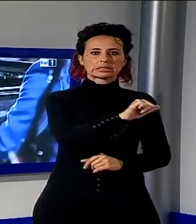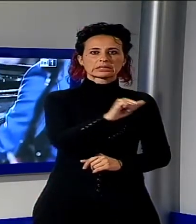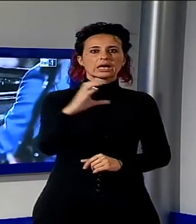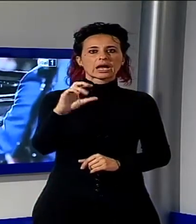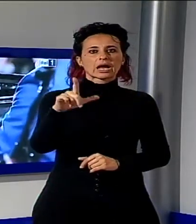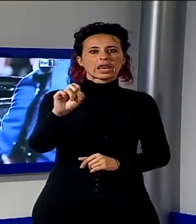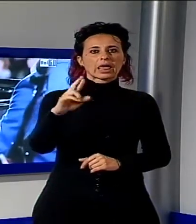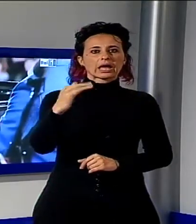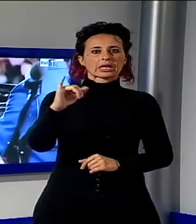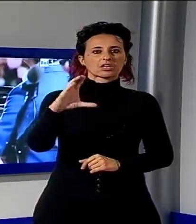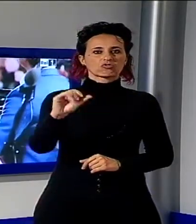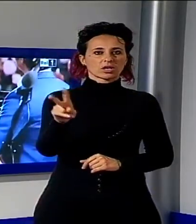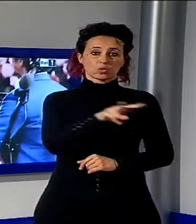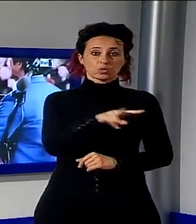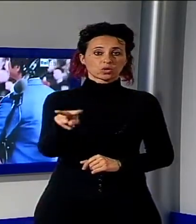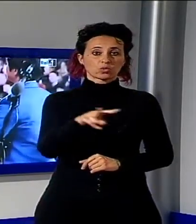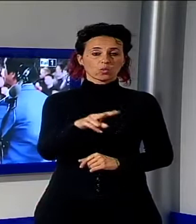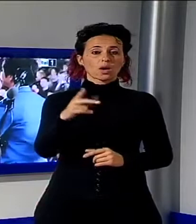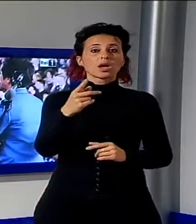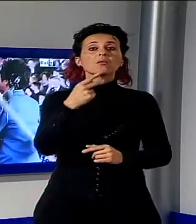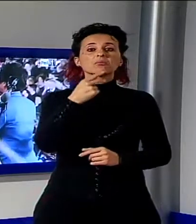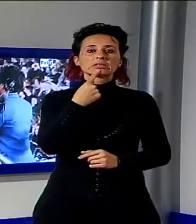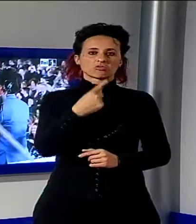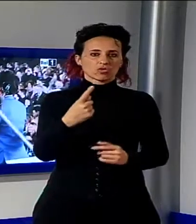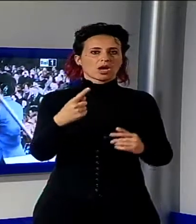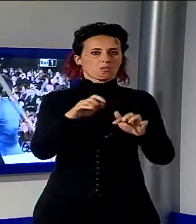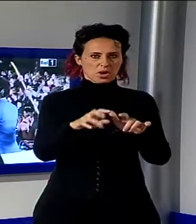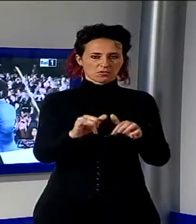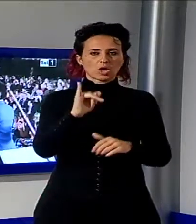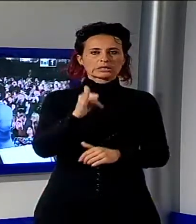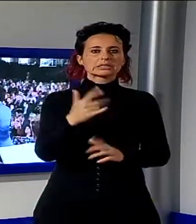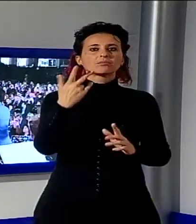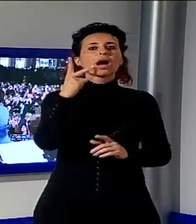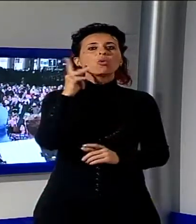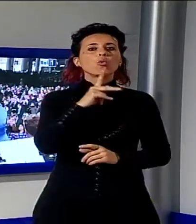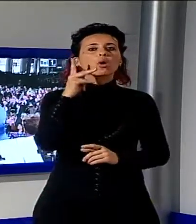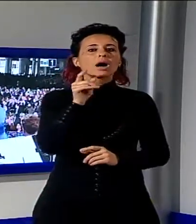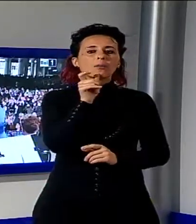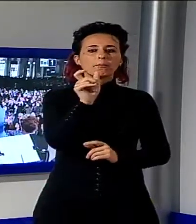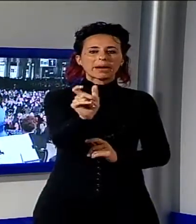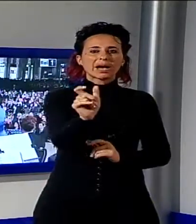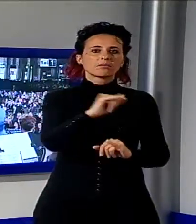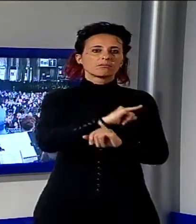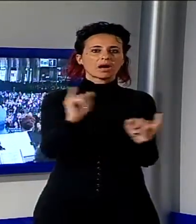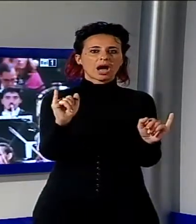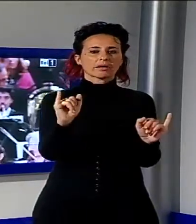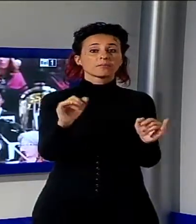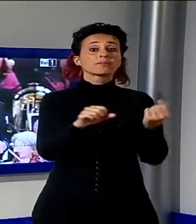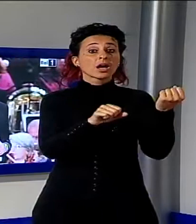polemica su quella che è stata definita un'occasione mancata di promozione della città, anche perché la fondazione Puccini si era presa ai propri